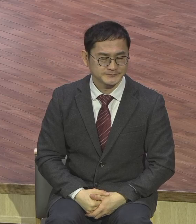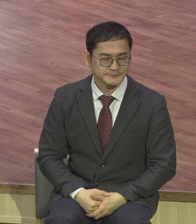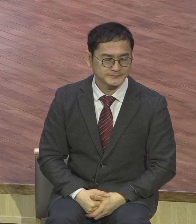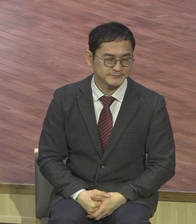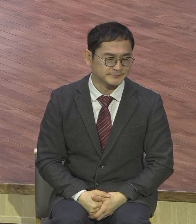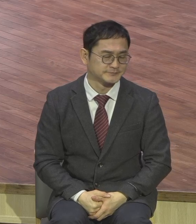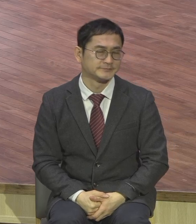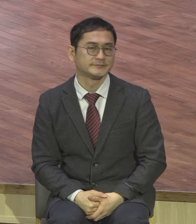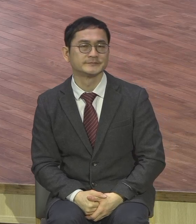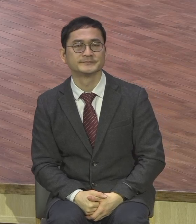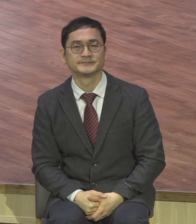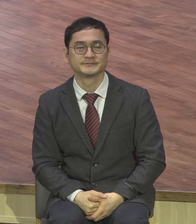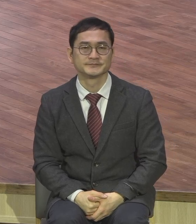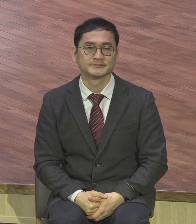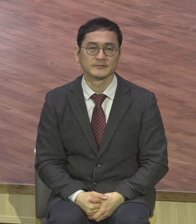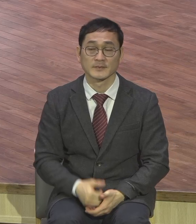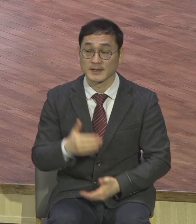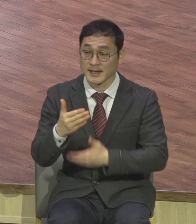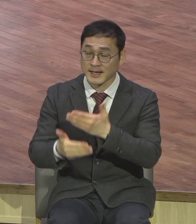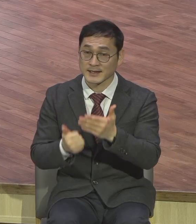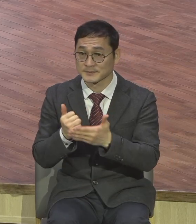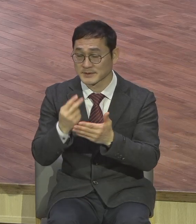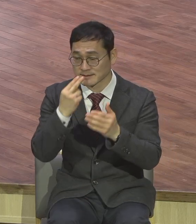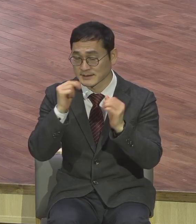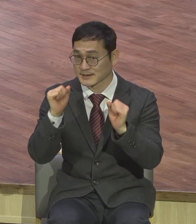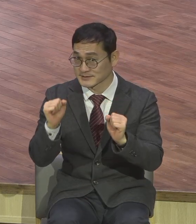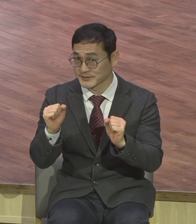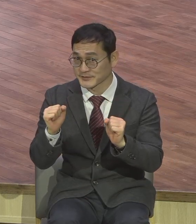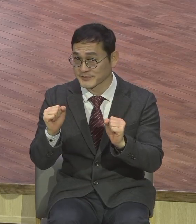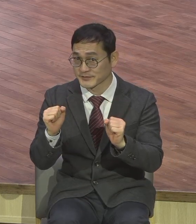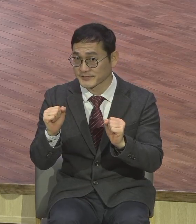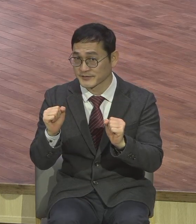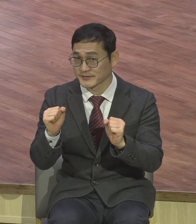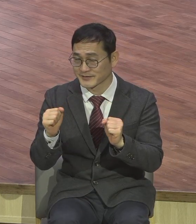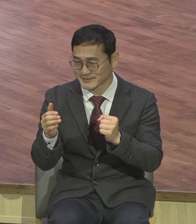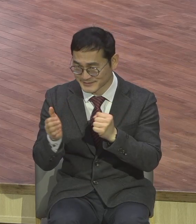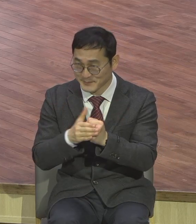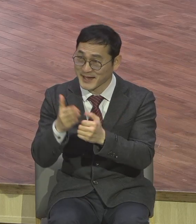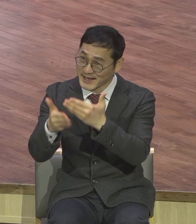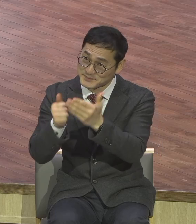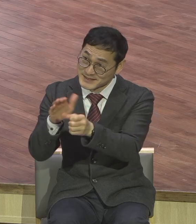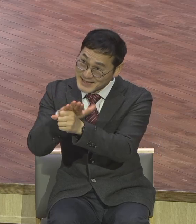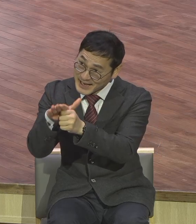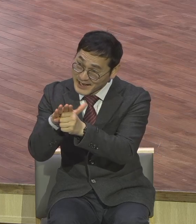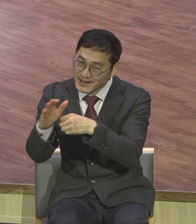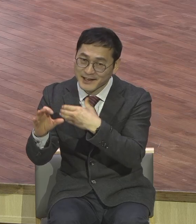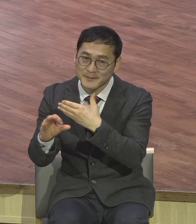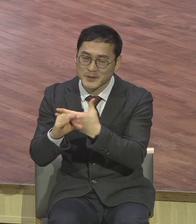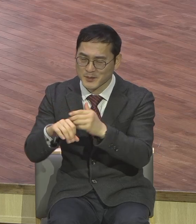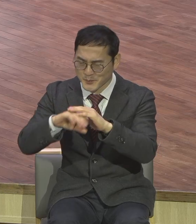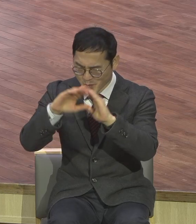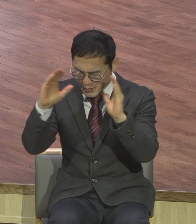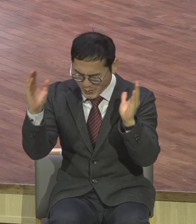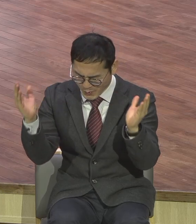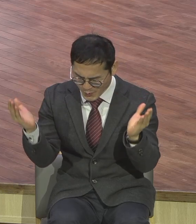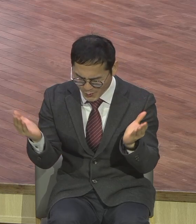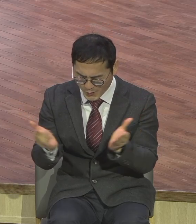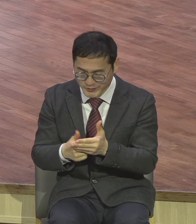하나님이 살아계시기 때문에 하나님을 사랑하면 모든 것을 합력해야 서로 이루는 데라 다 축복으로 다 바꿔버려요